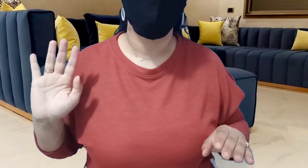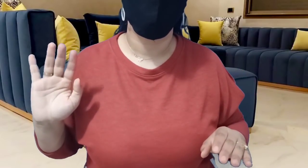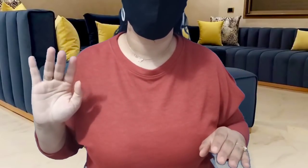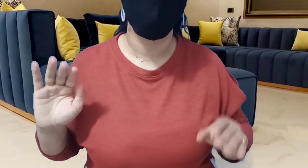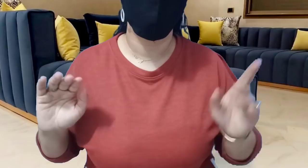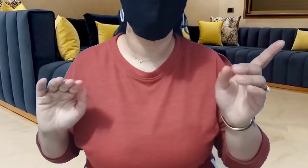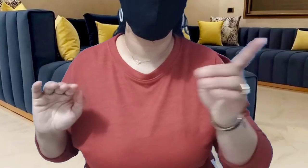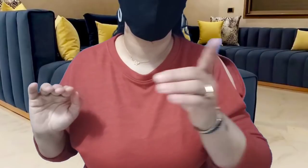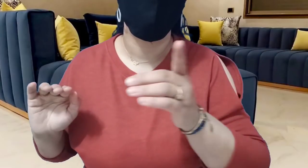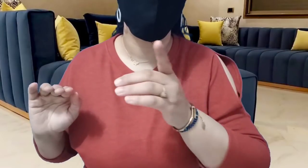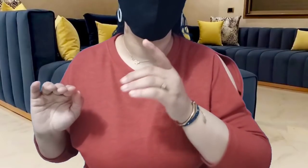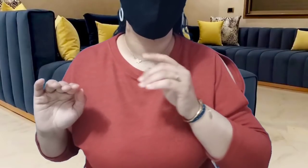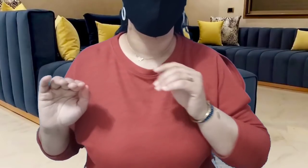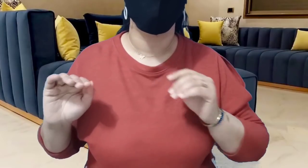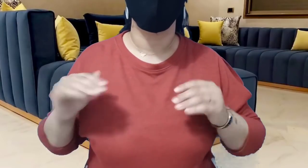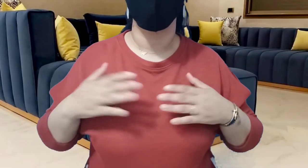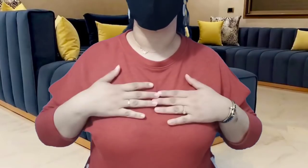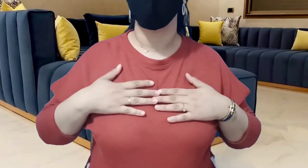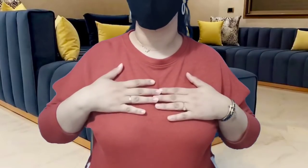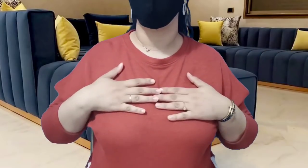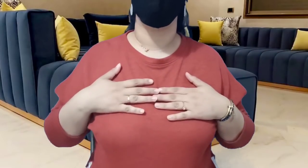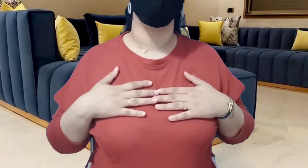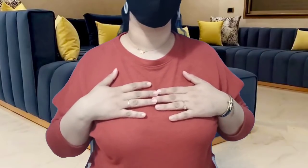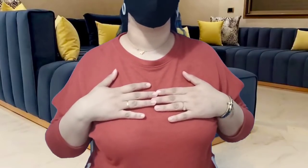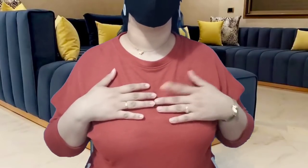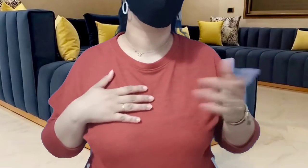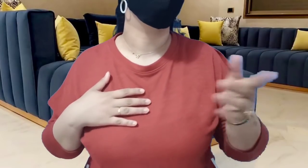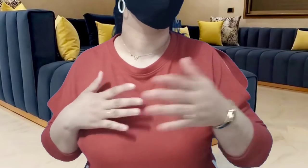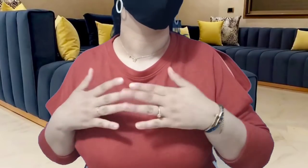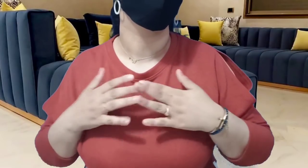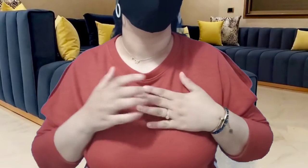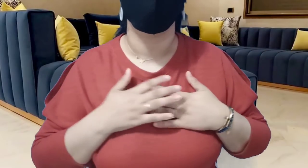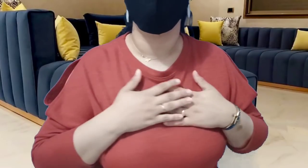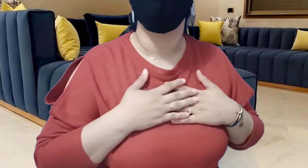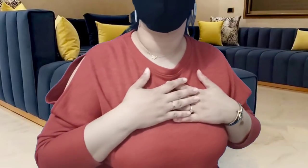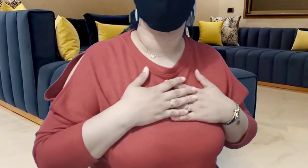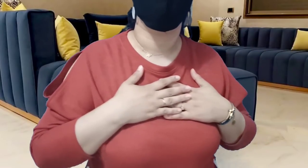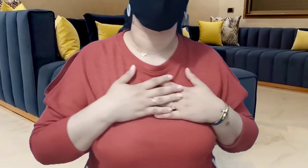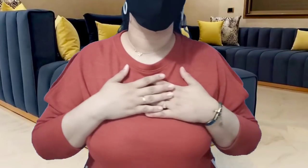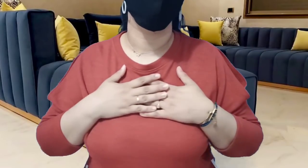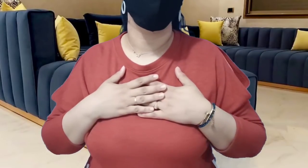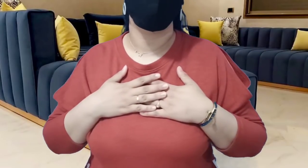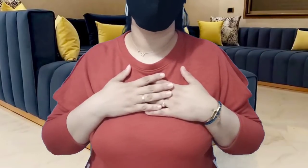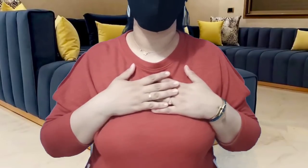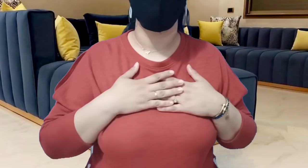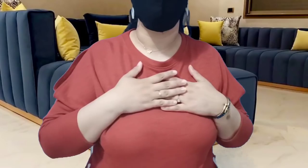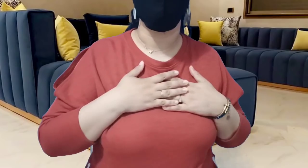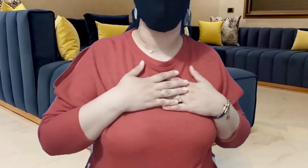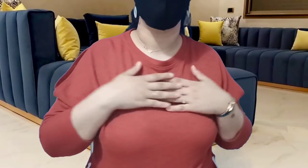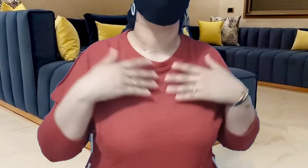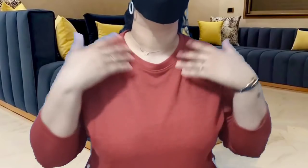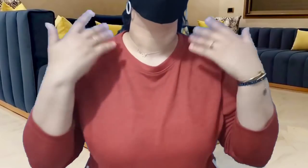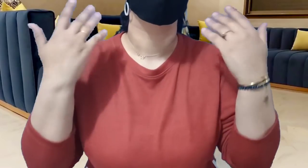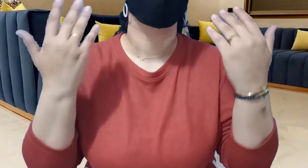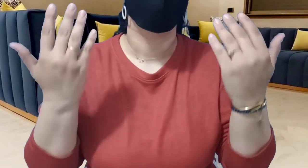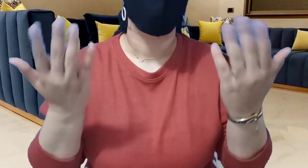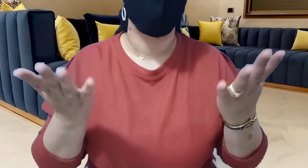أنا كان موت على أولادي وغان تهالف أولادي وغان برع